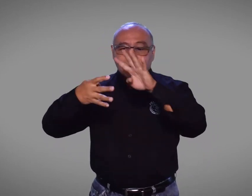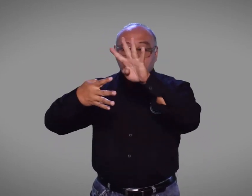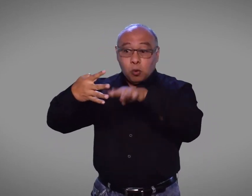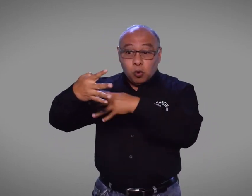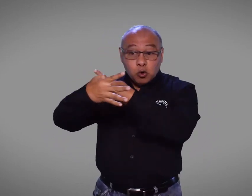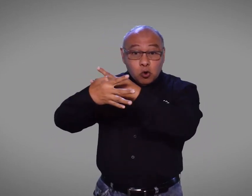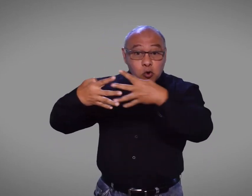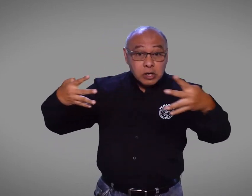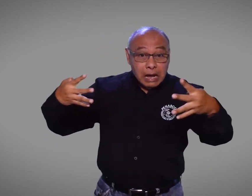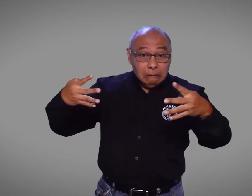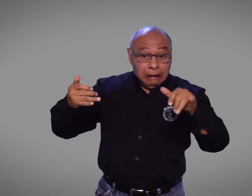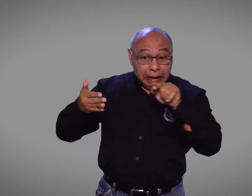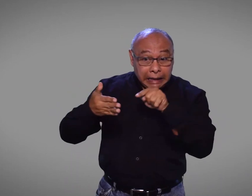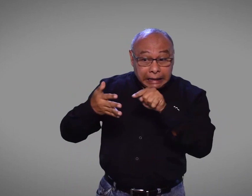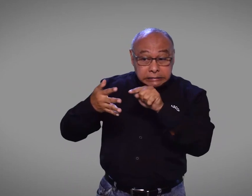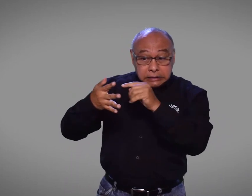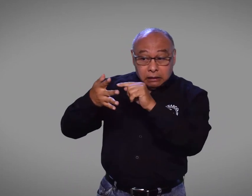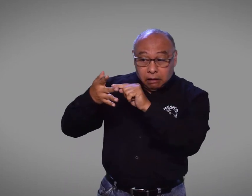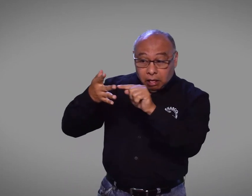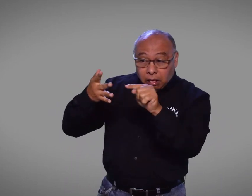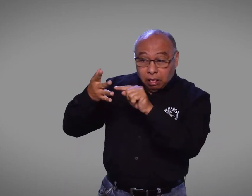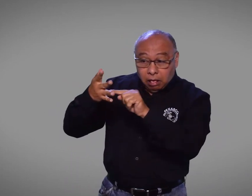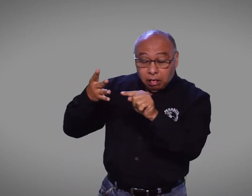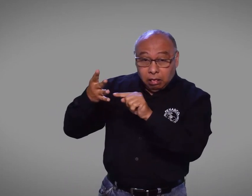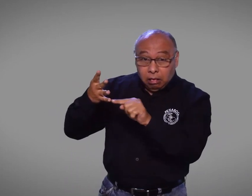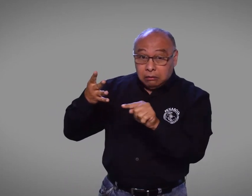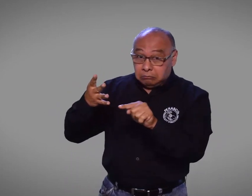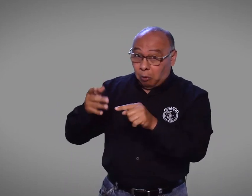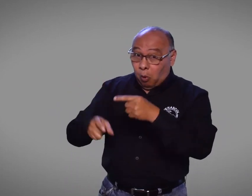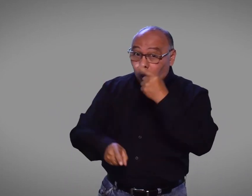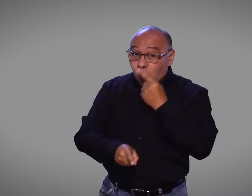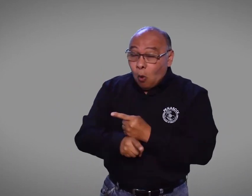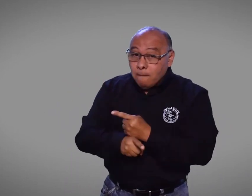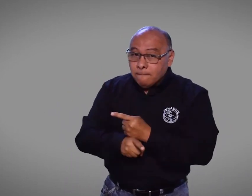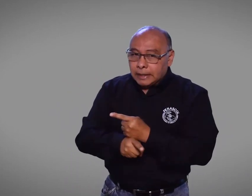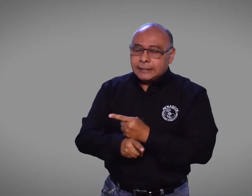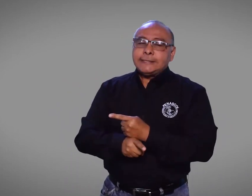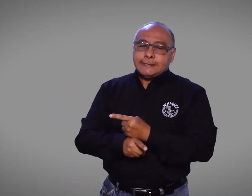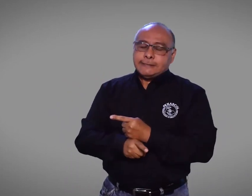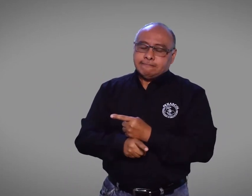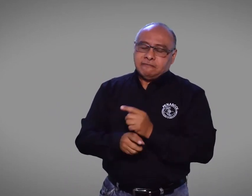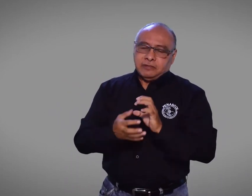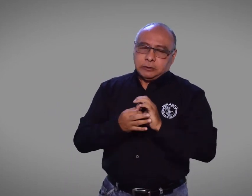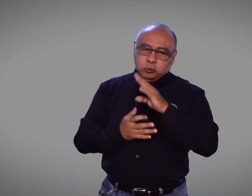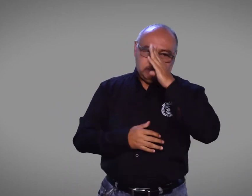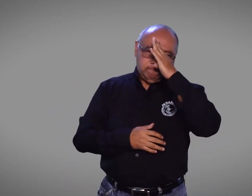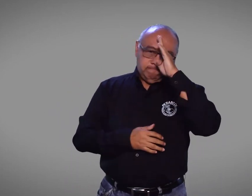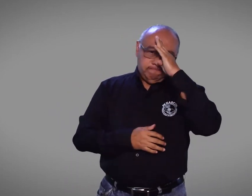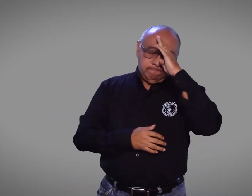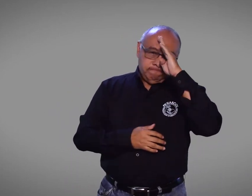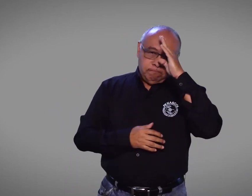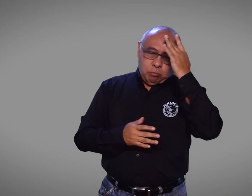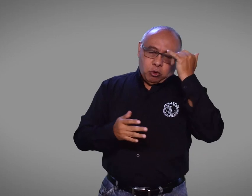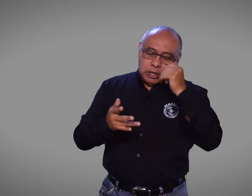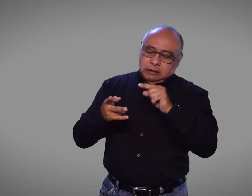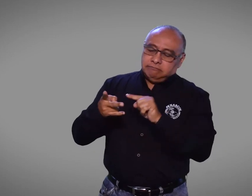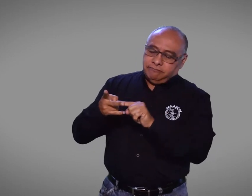había avisado de la preocupación en el cumplimiento de las actividades según el cronograma, porque el proceso tiene que pasar por varios